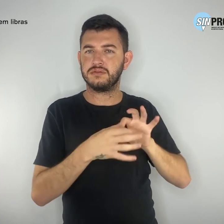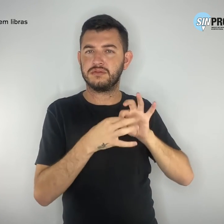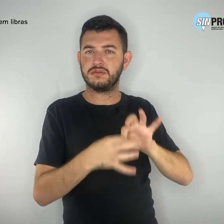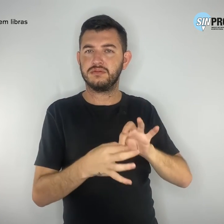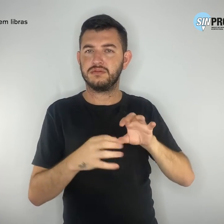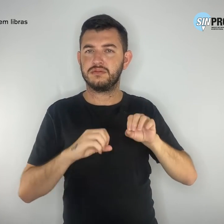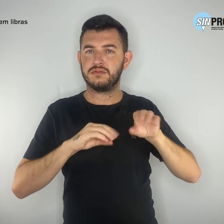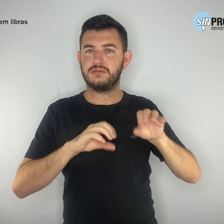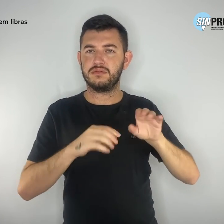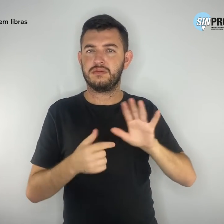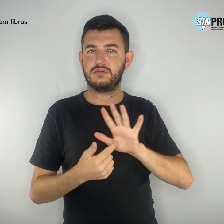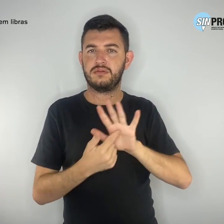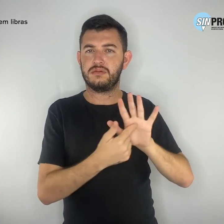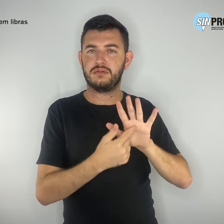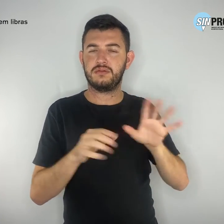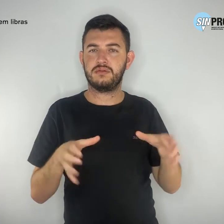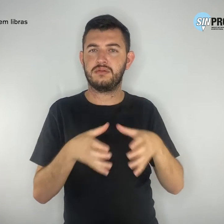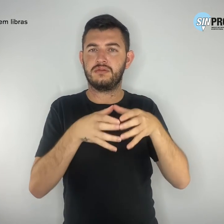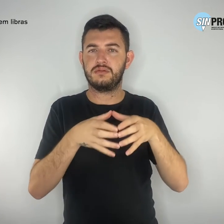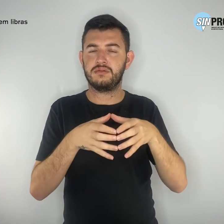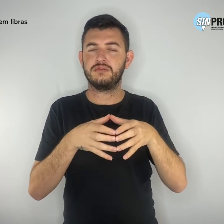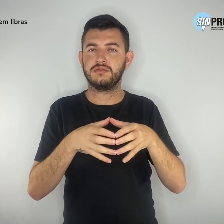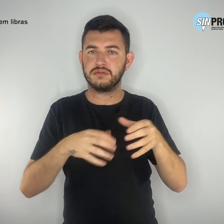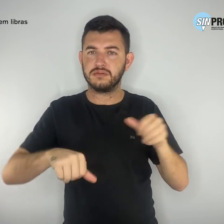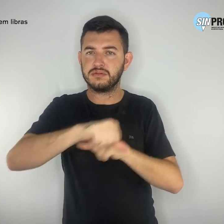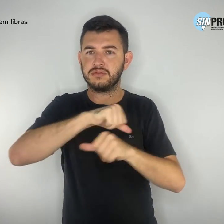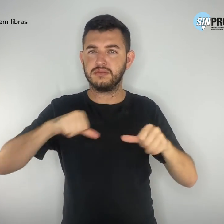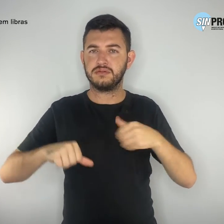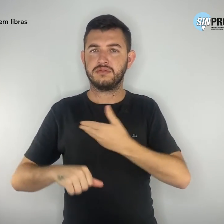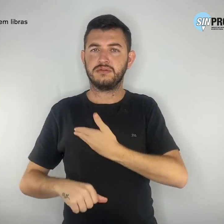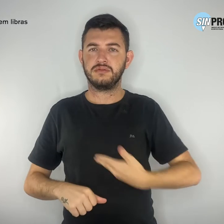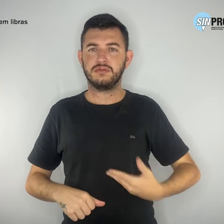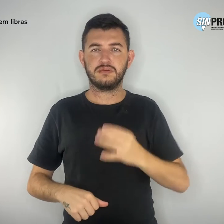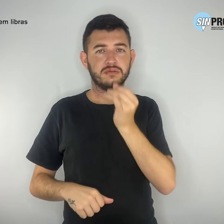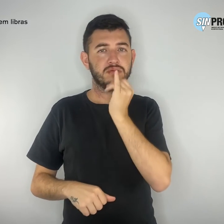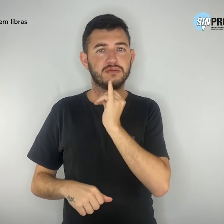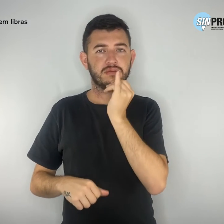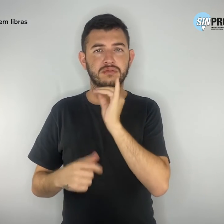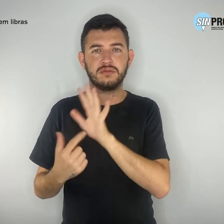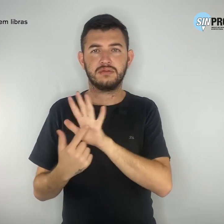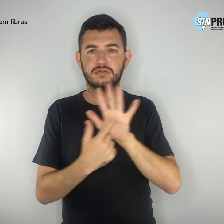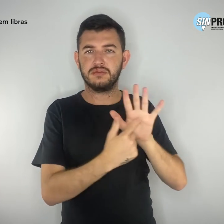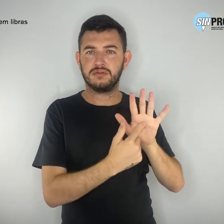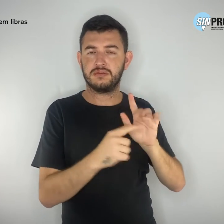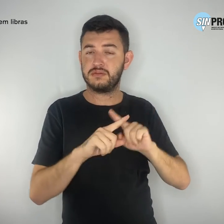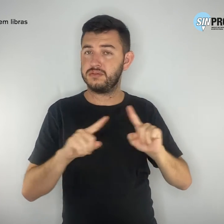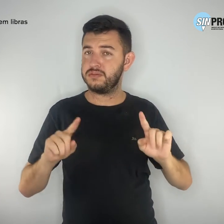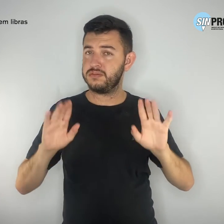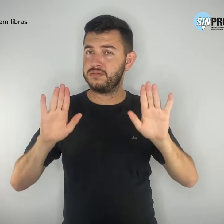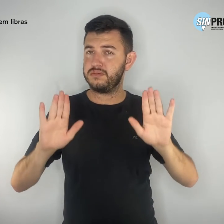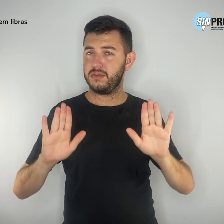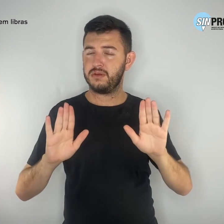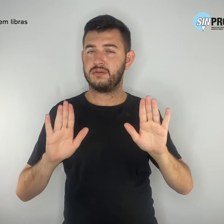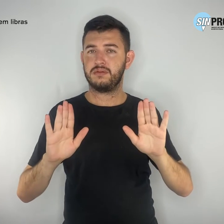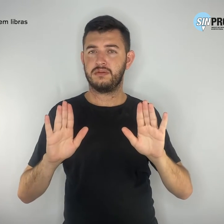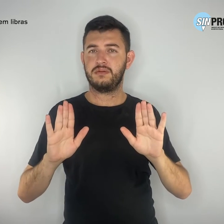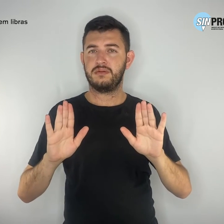transição de governo são um bom exemplo disso. Além de apontar práticas